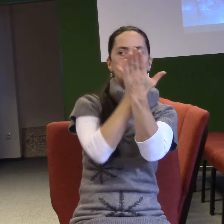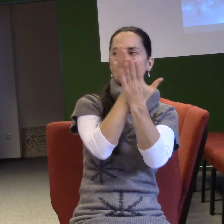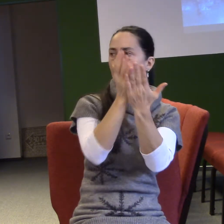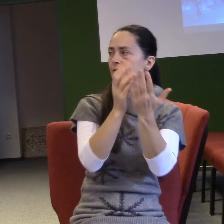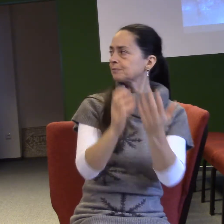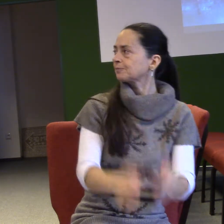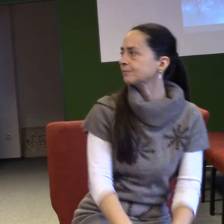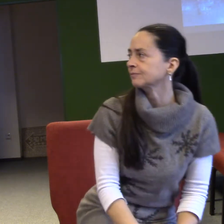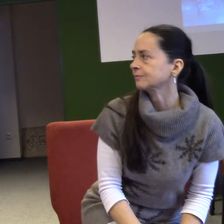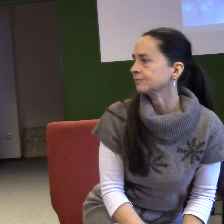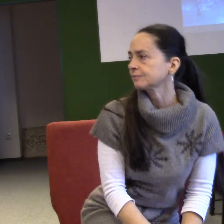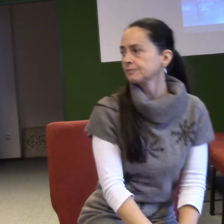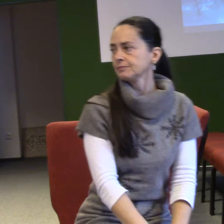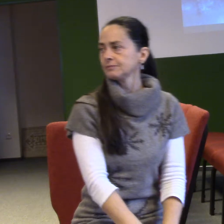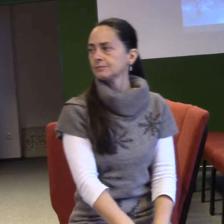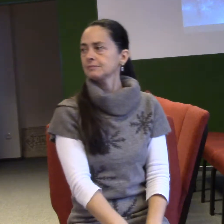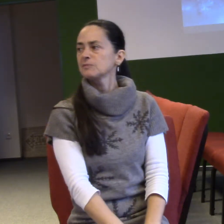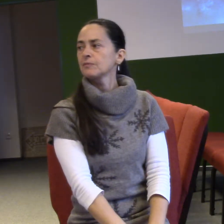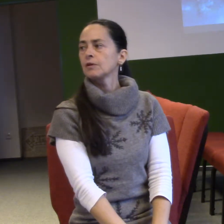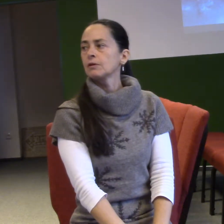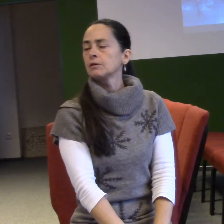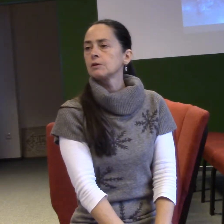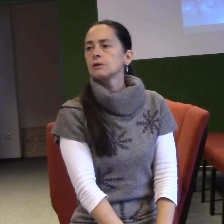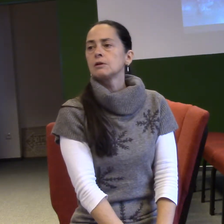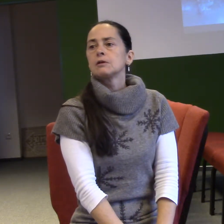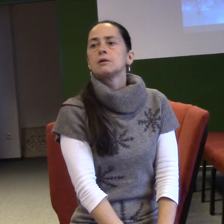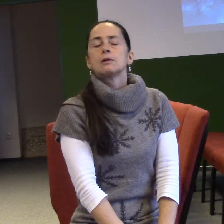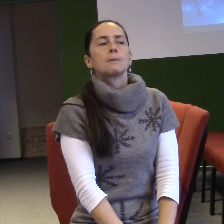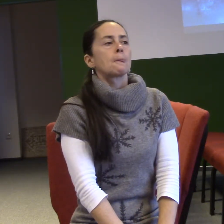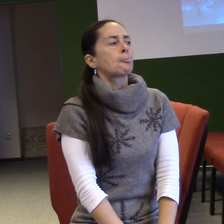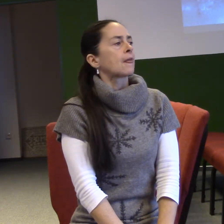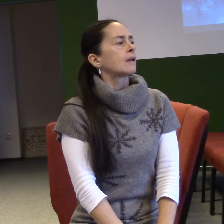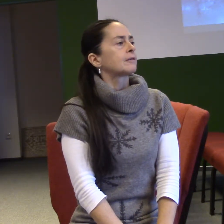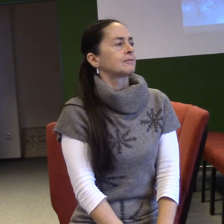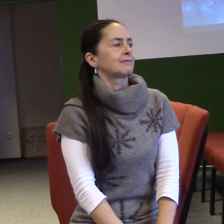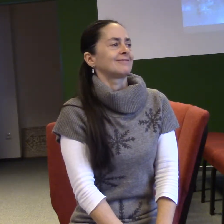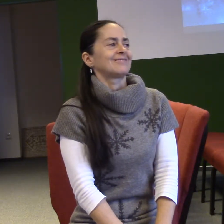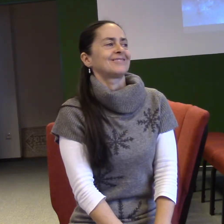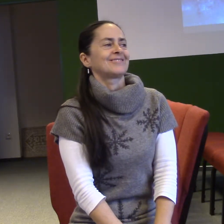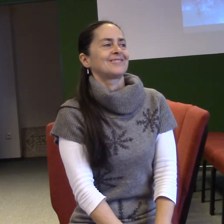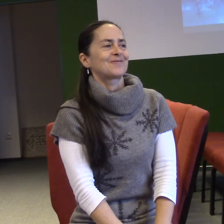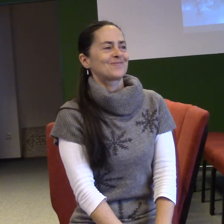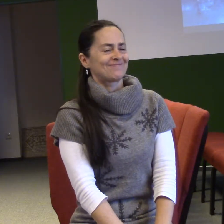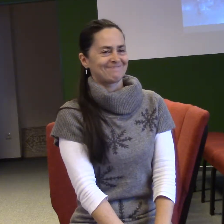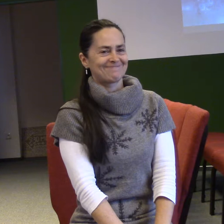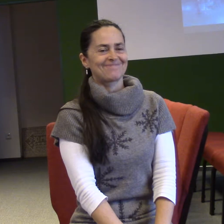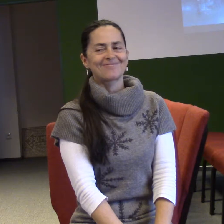Zachariáš teda chodil. On chodil i do práce, protože byl kněz, takže... Ale to je jedno. V jednom angickém překladu je napsané, že na ní vyšla